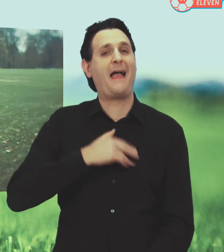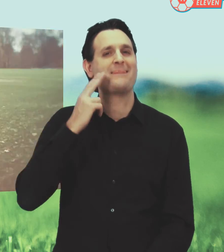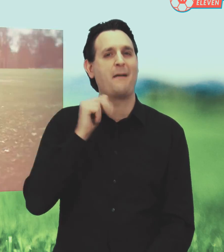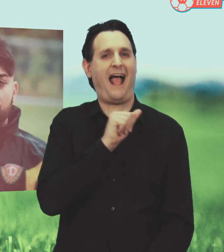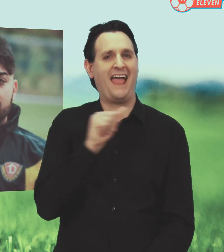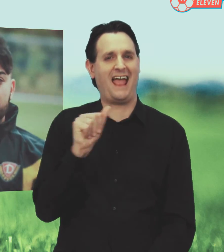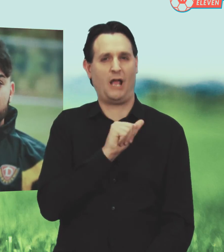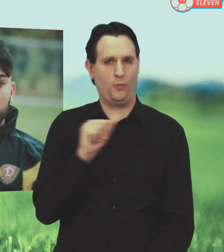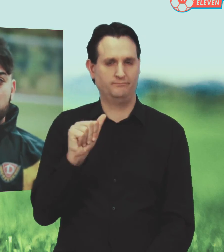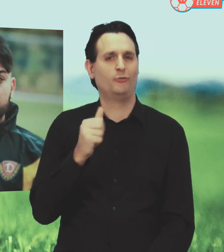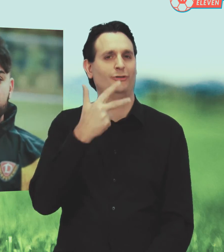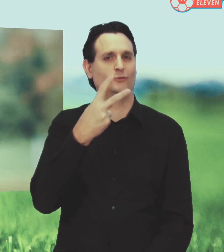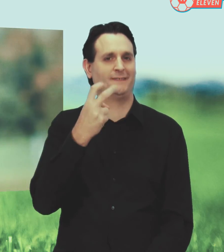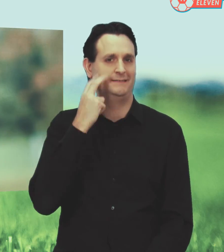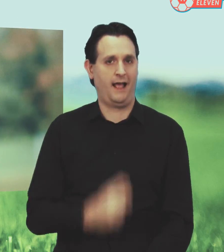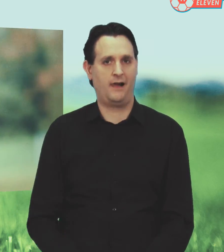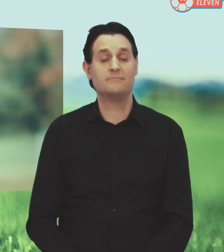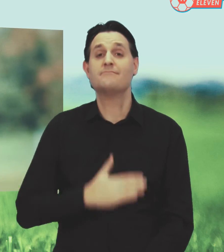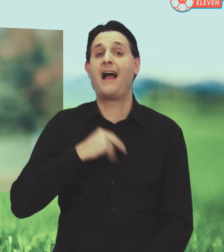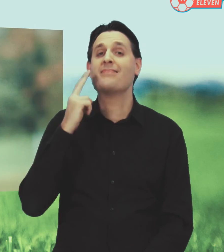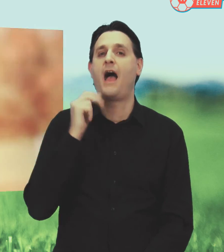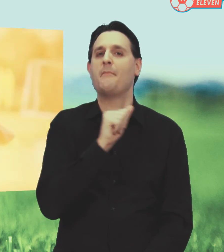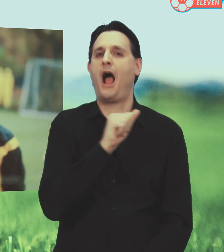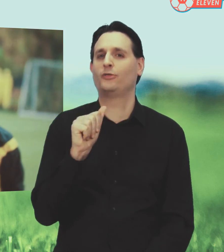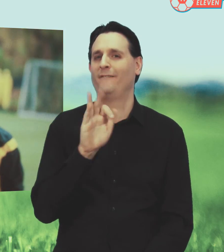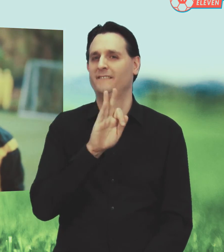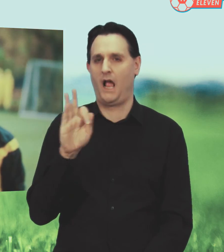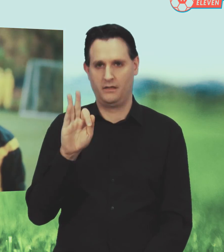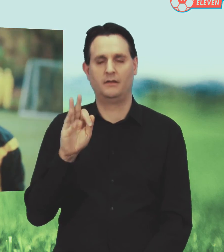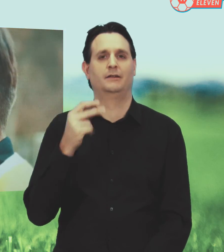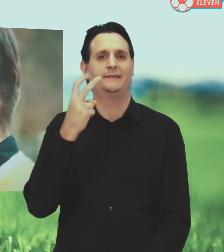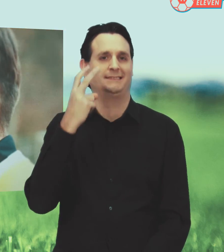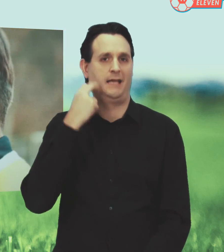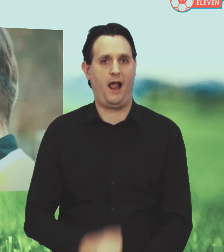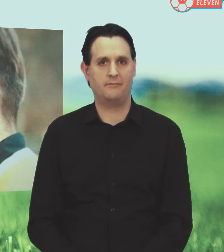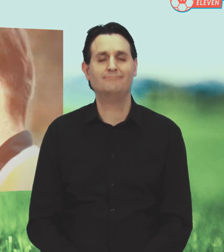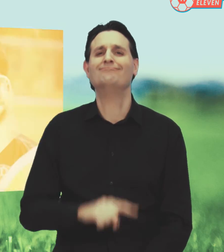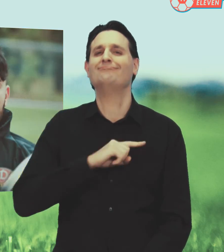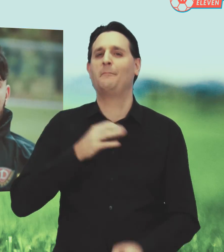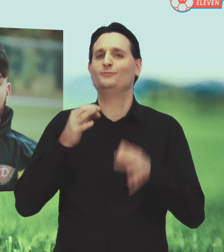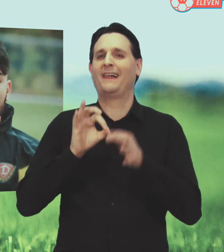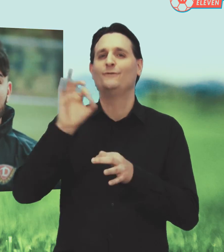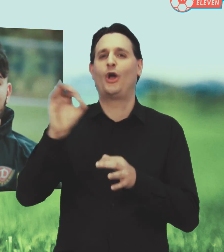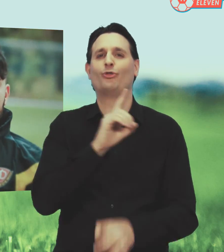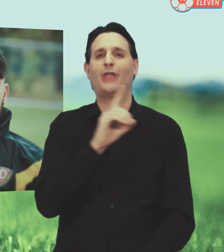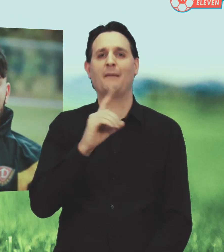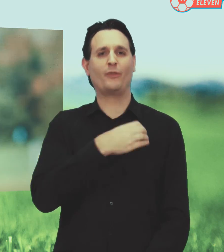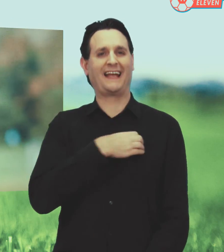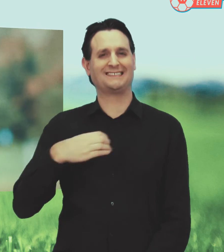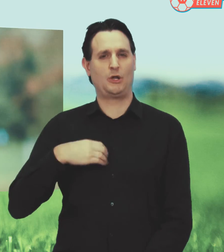Ich heiße Ayaz Ausmann, bin 23 Jahre alt. bin Nathan Ferrati, bin 20 Jahre jung. Ich spiele bei Dynamo Dresden, habe die Rücken